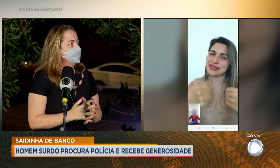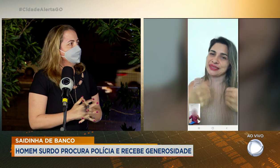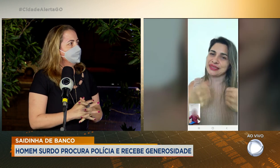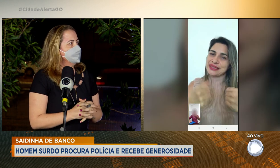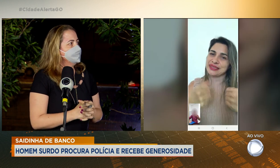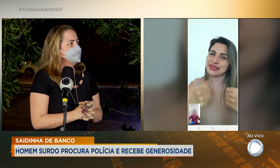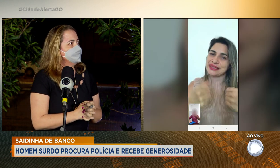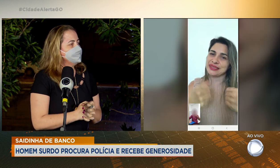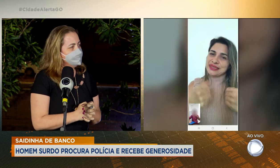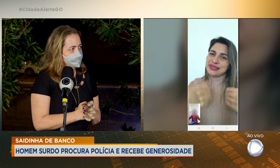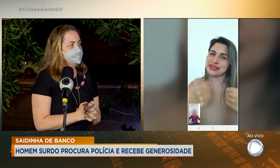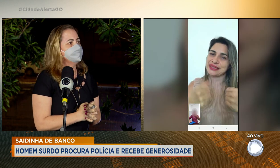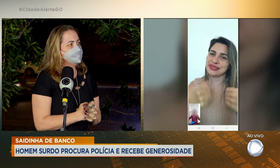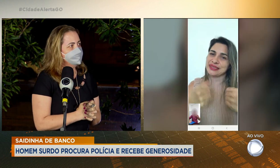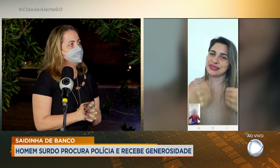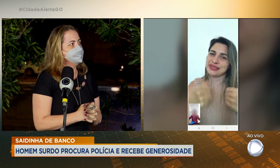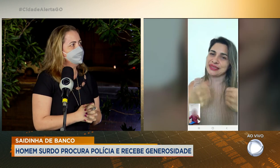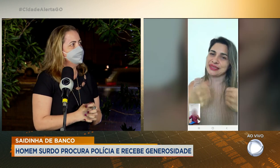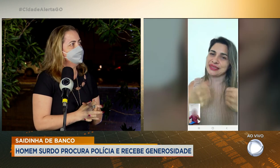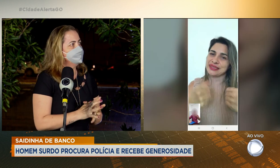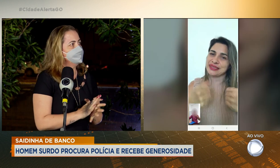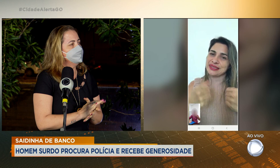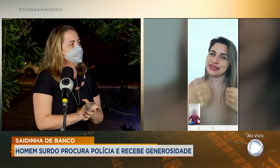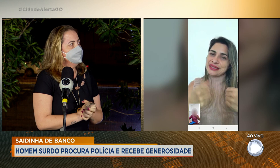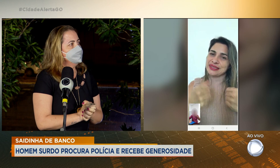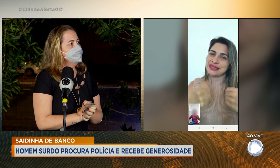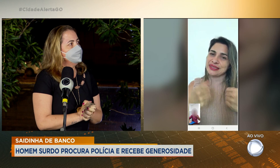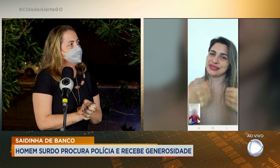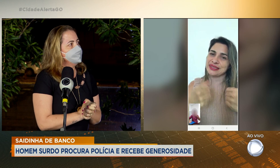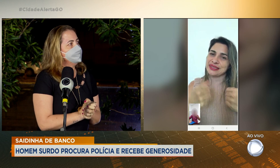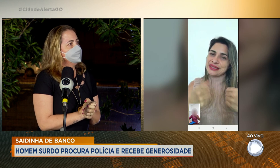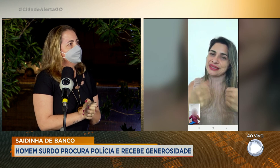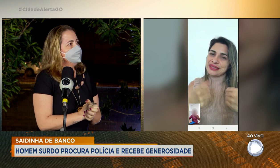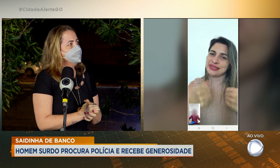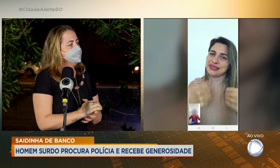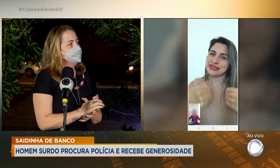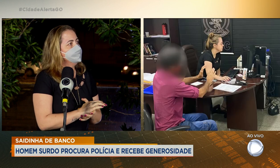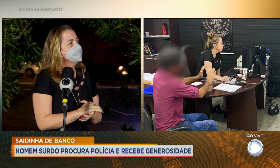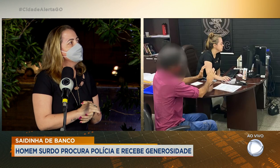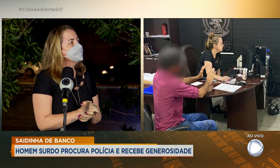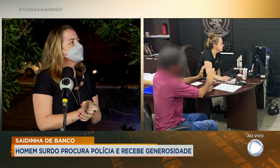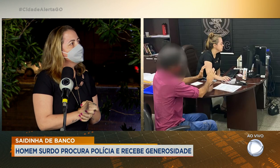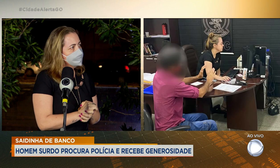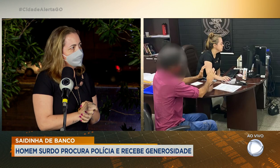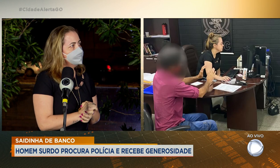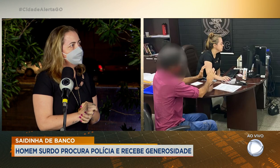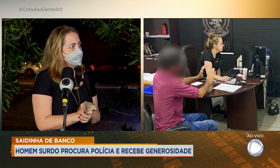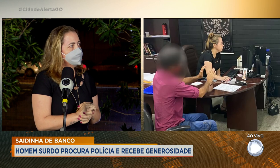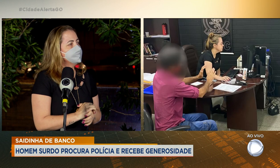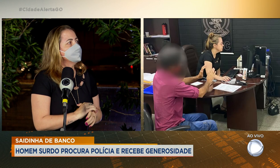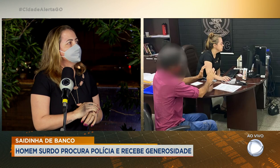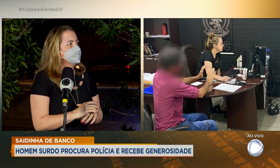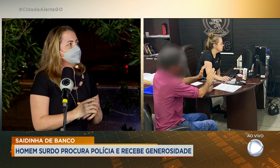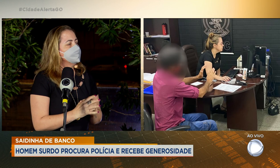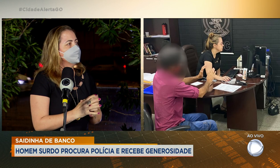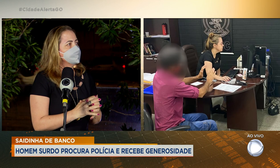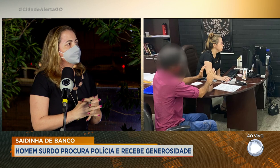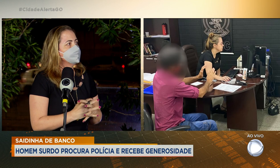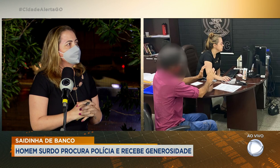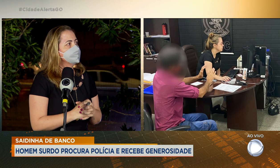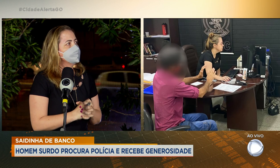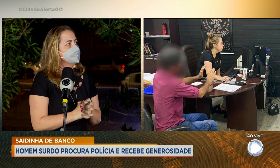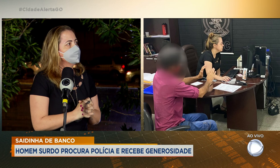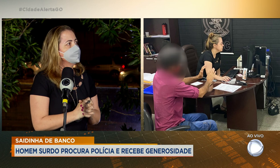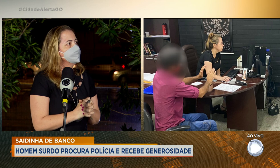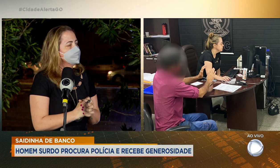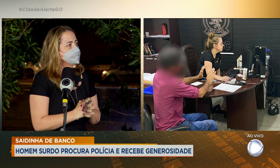esse interesse de levar essa demanda. Até porque esse caso que aconteceu com você, a gente sabe que são casos que acontecem em todas as delegacias. De